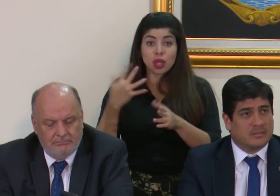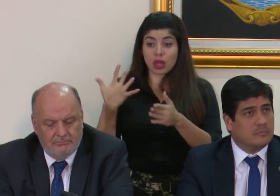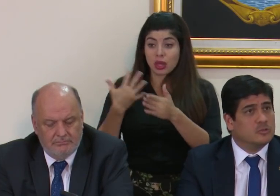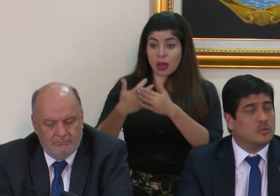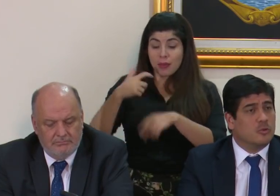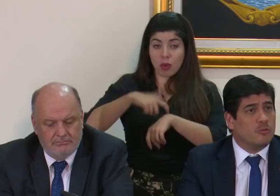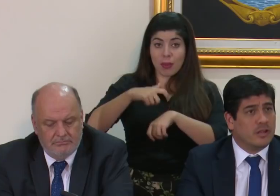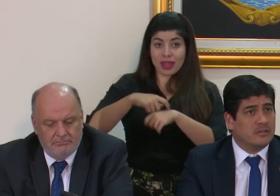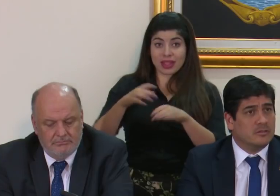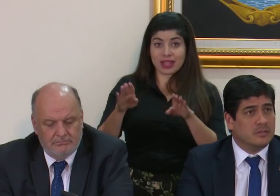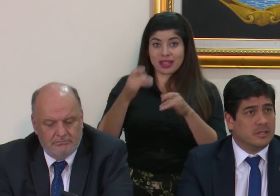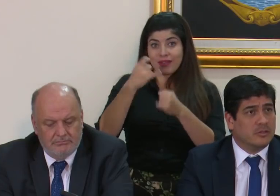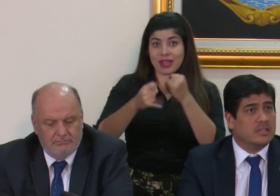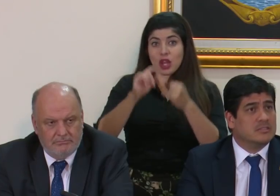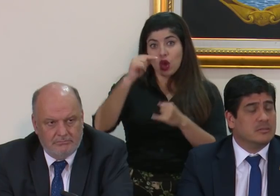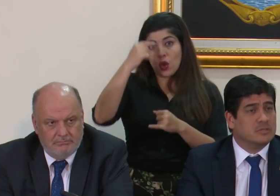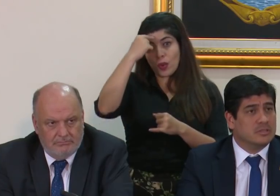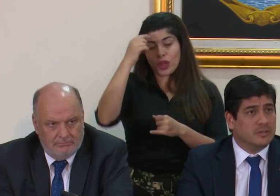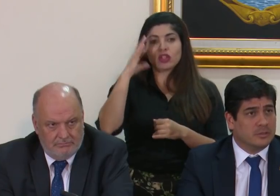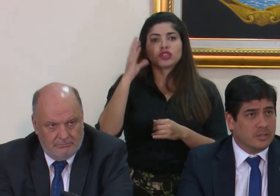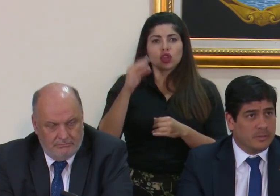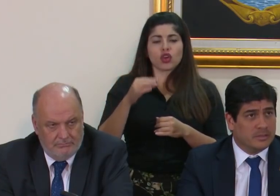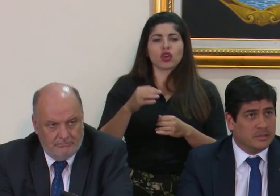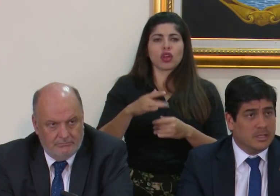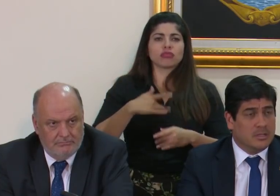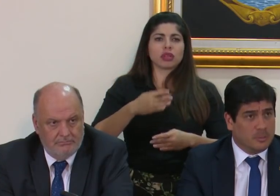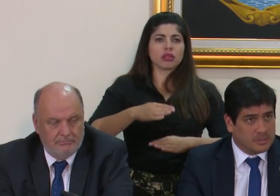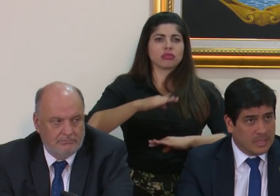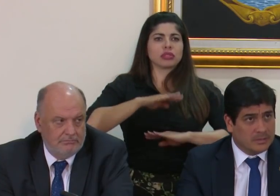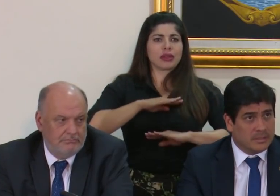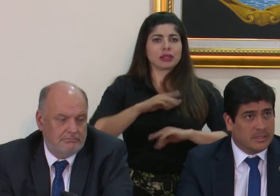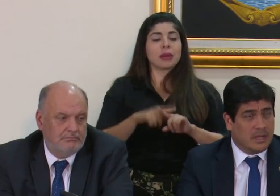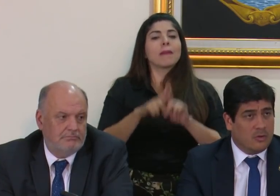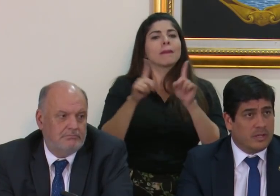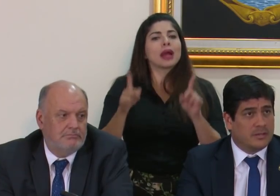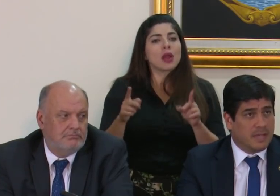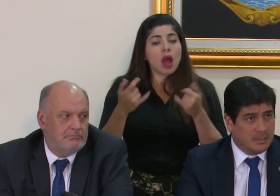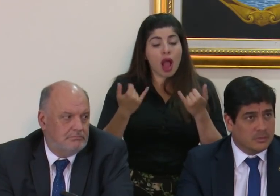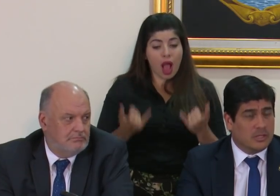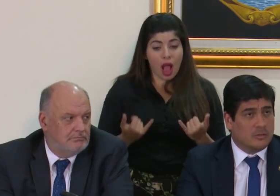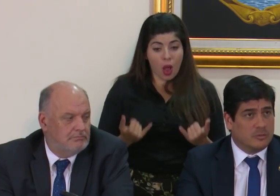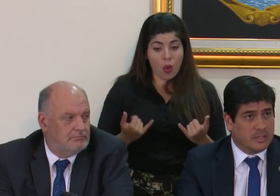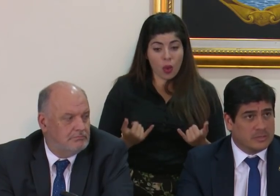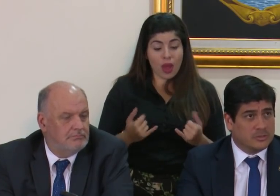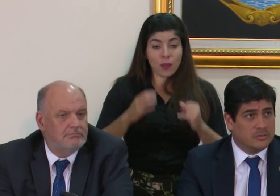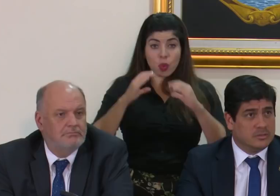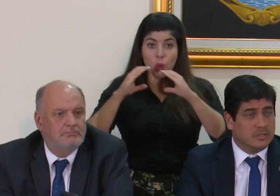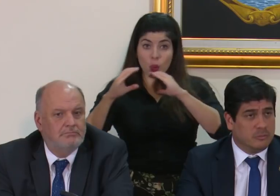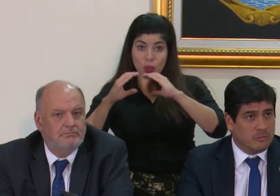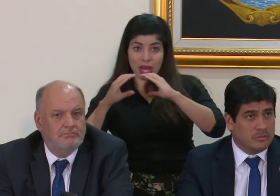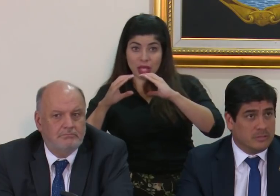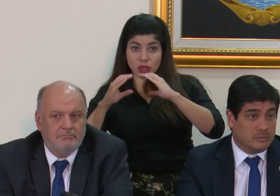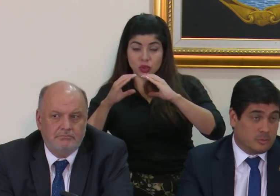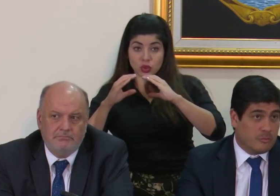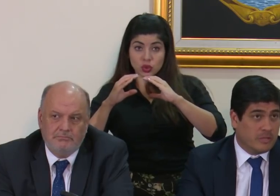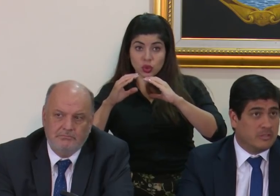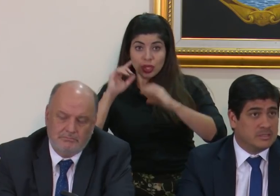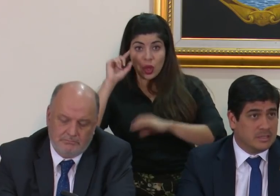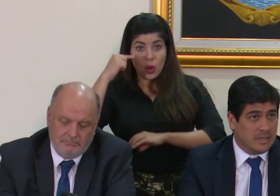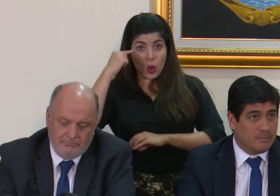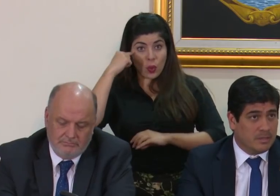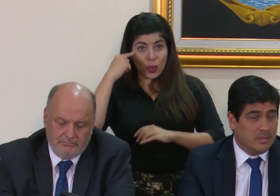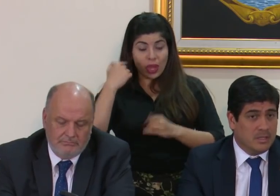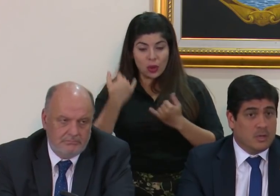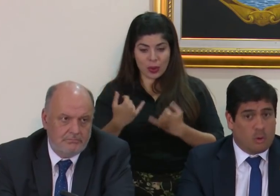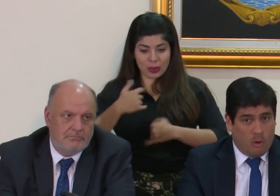la etapa que cerramos como gobierno, creo que la cerramos satisfactoriamente. No obstante, ahora tanto la comunicación de nuestro gobierno